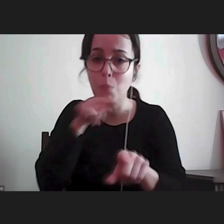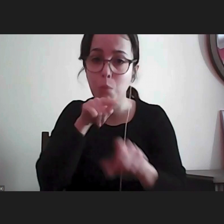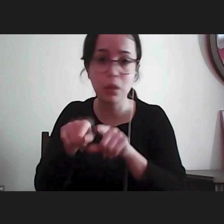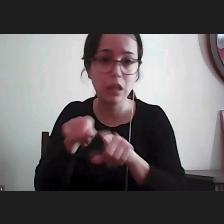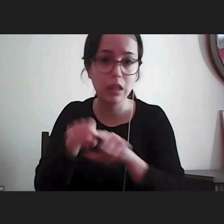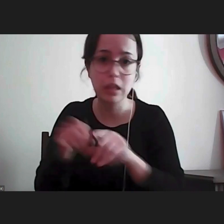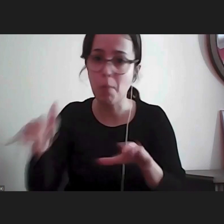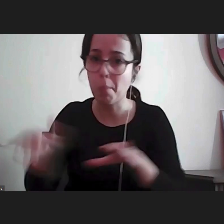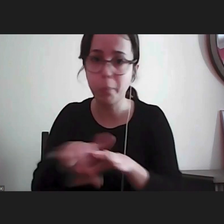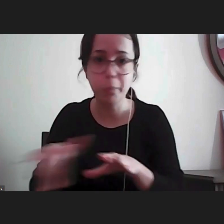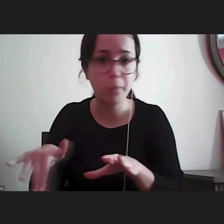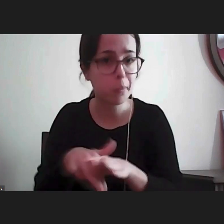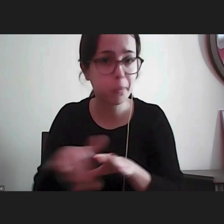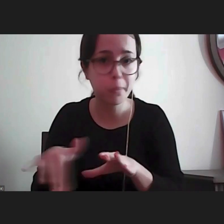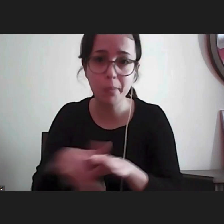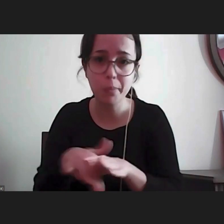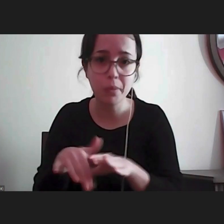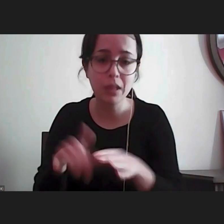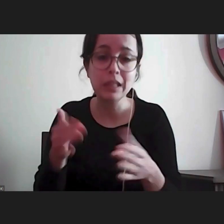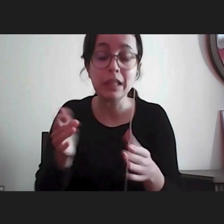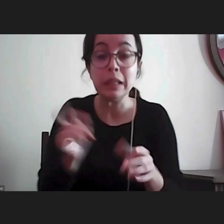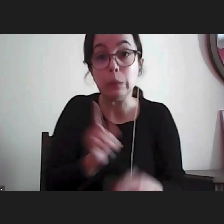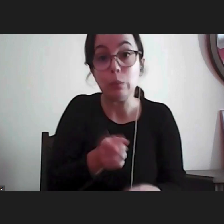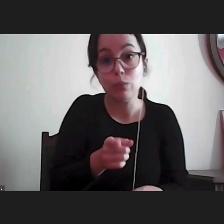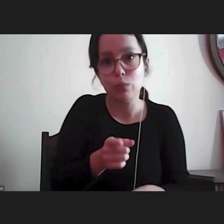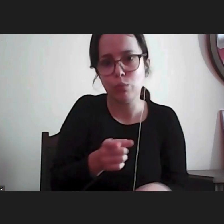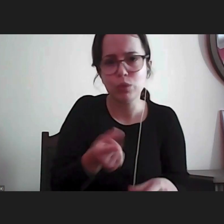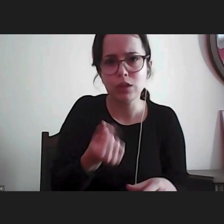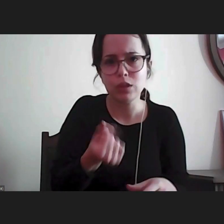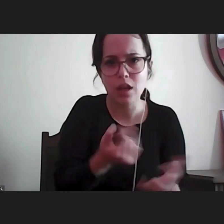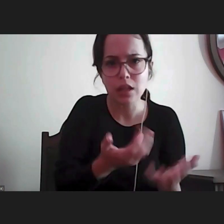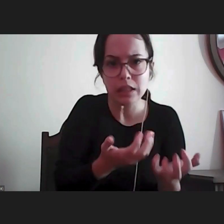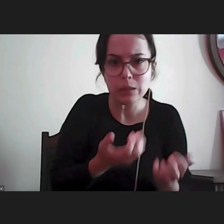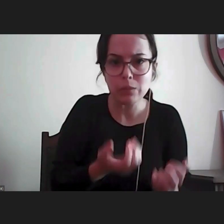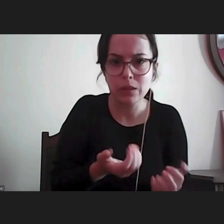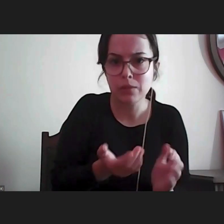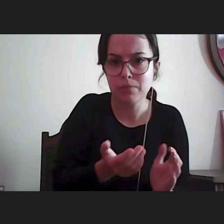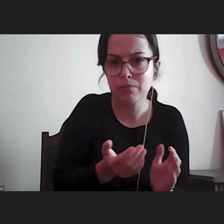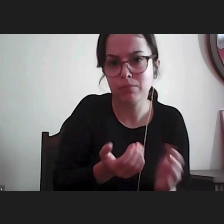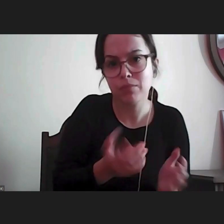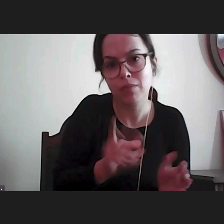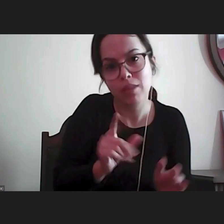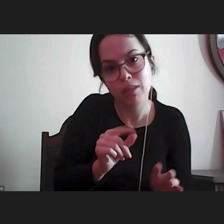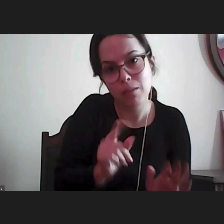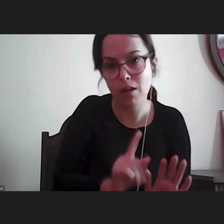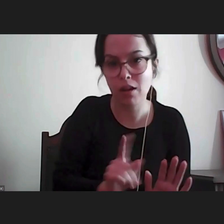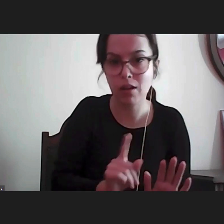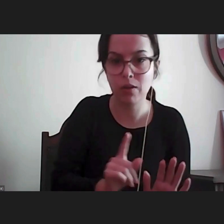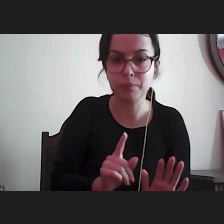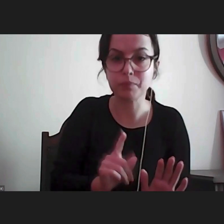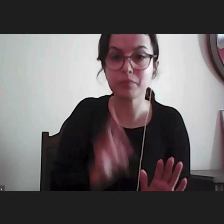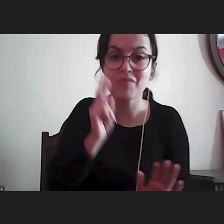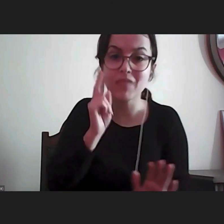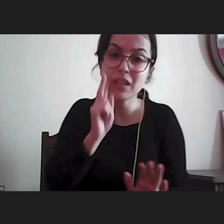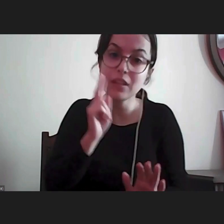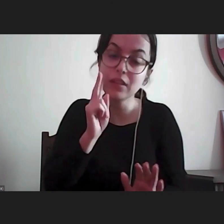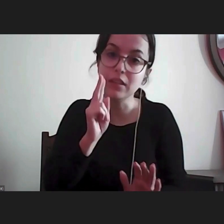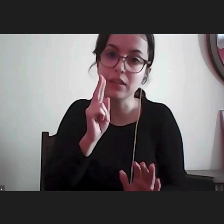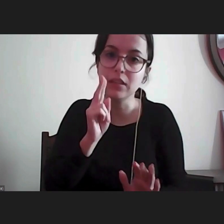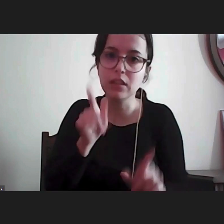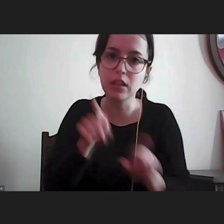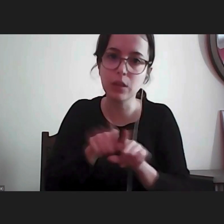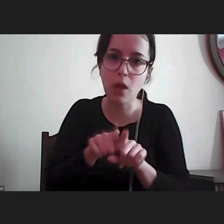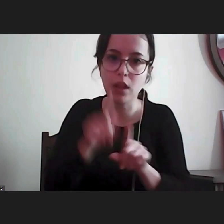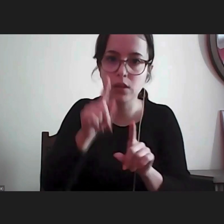que não podiam estar recenseados eleitoralmente e portanto foi identificada nesta situação um